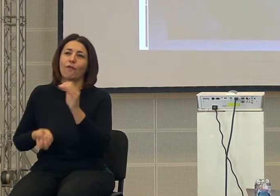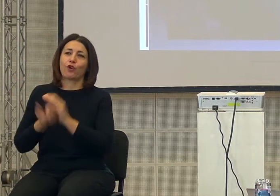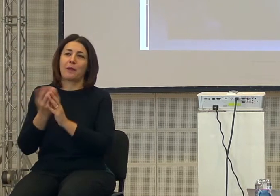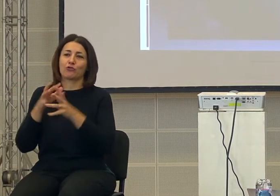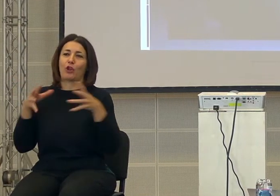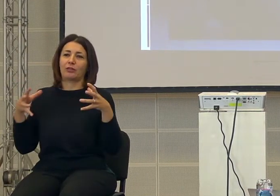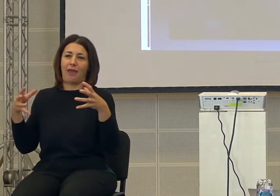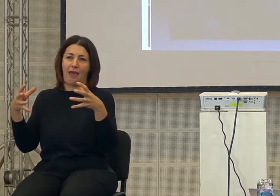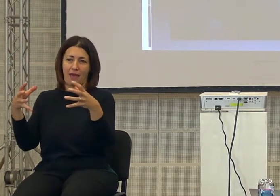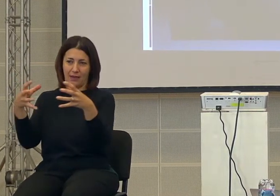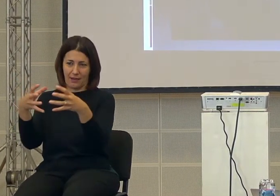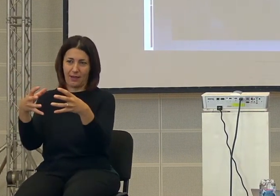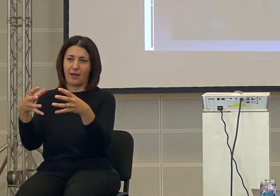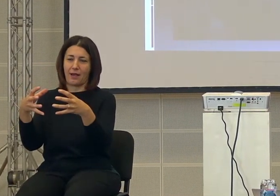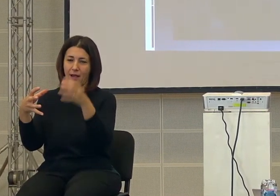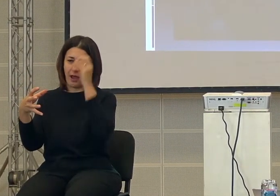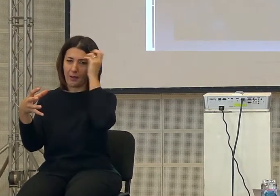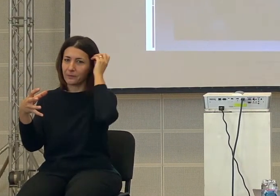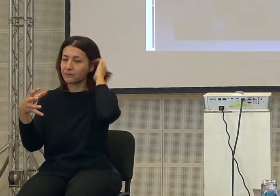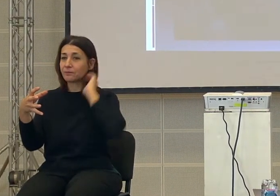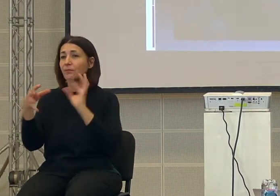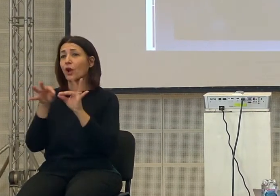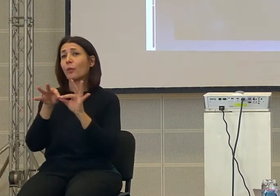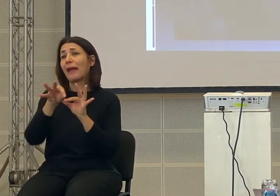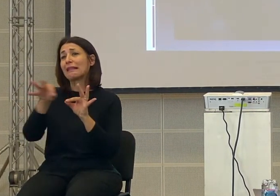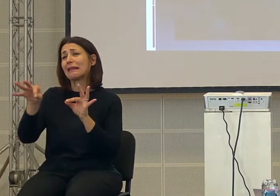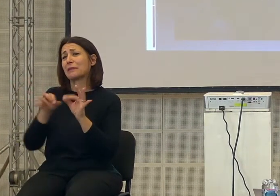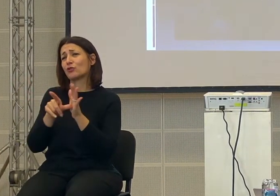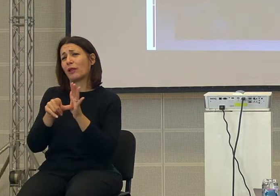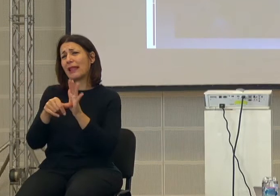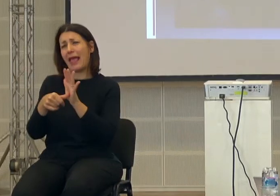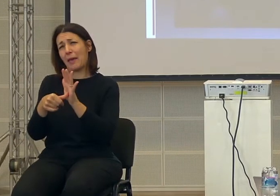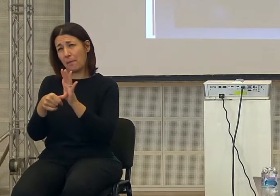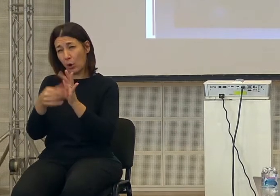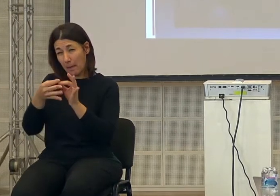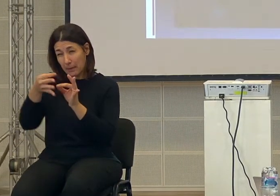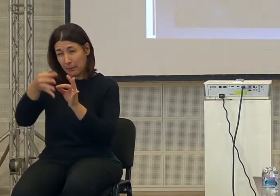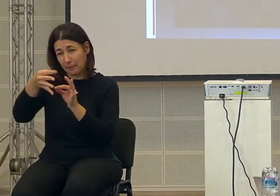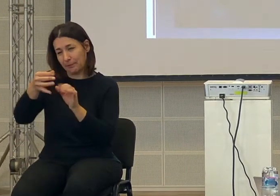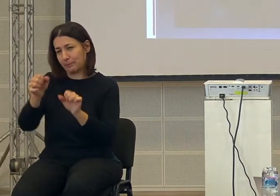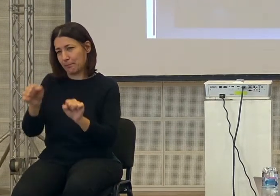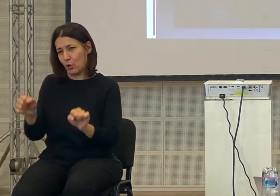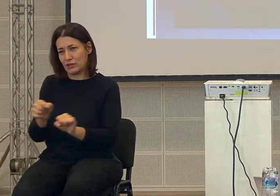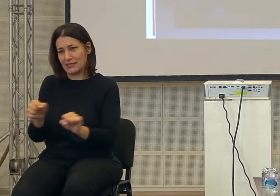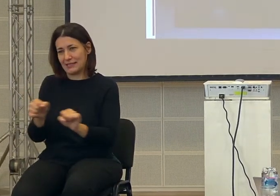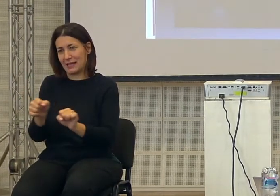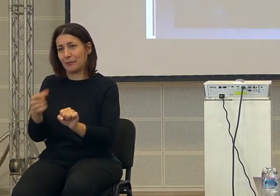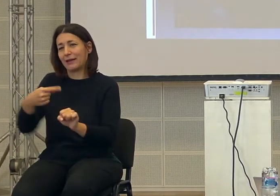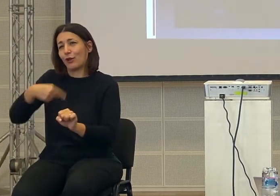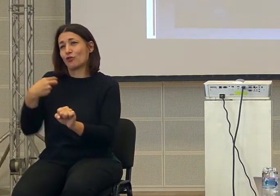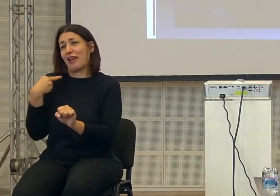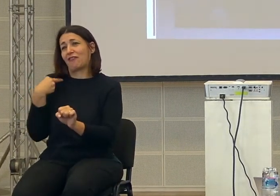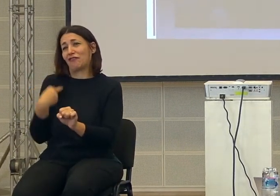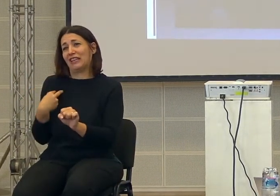terra, naturalmente sono delle dimensioni temporali che ci sfuggono completamente perché le nostre vite sono